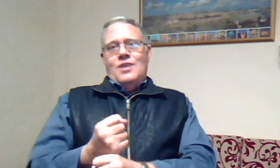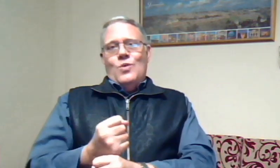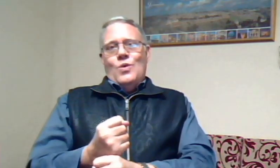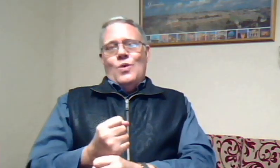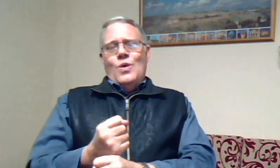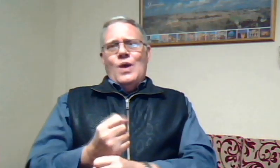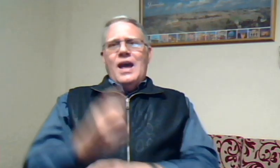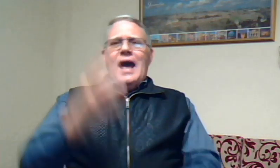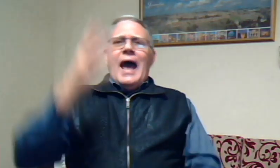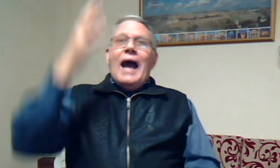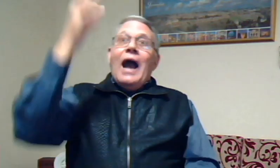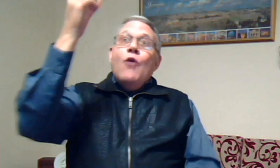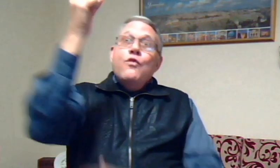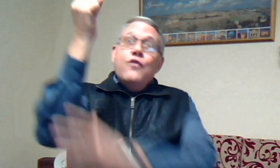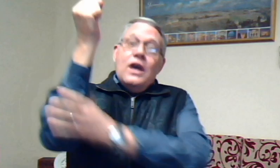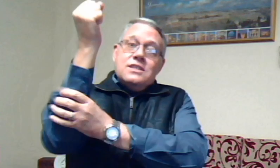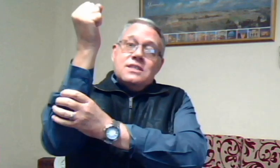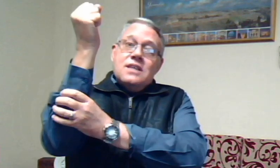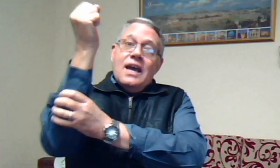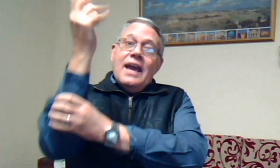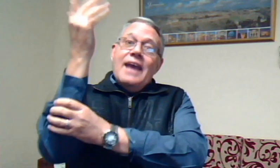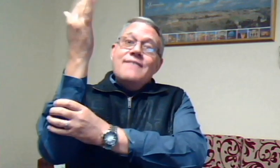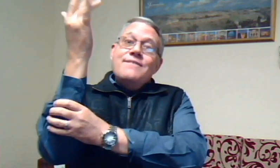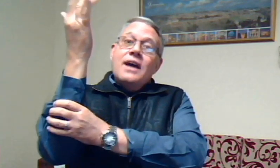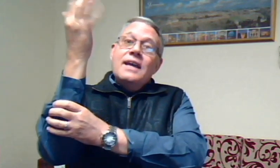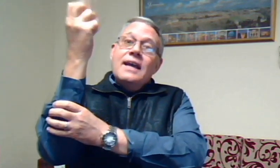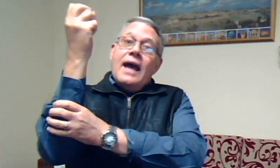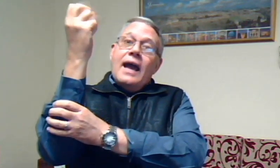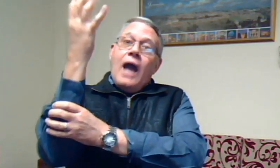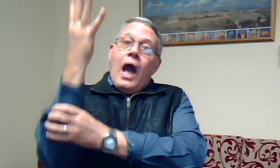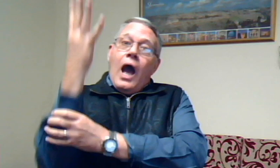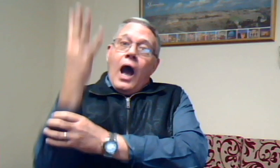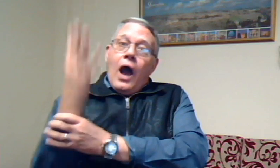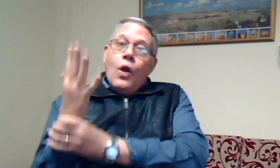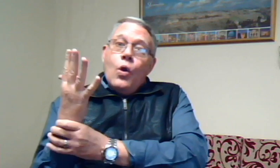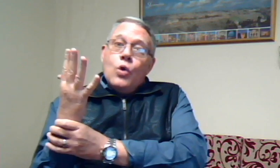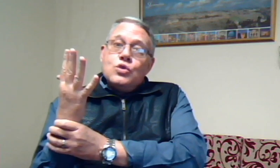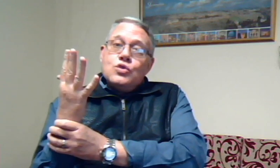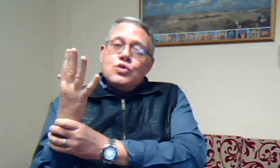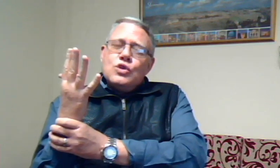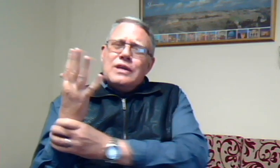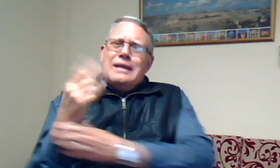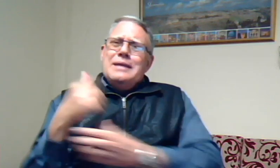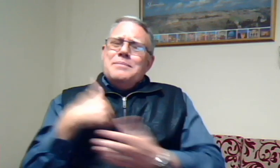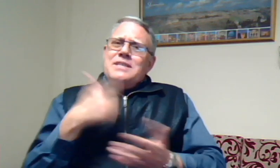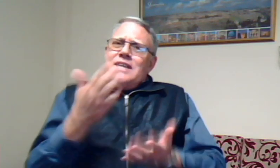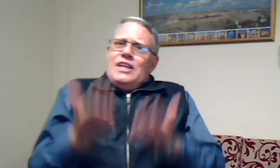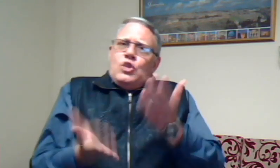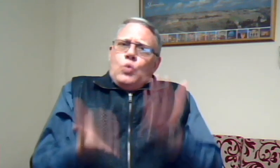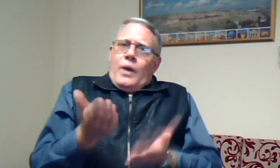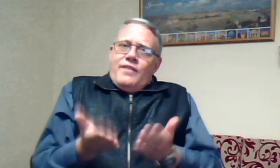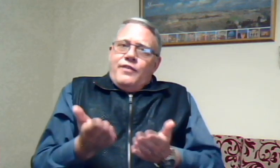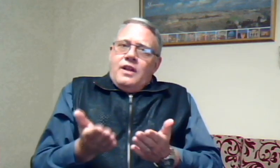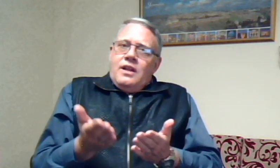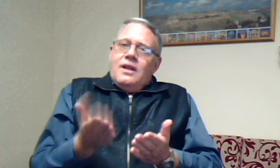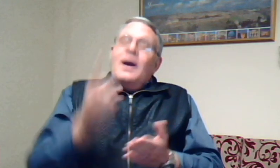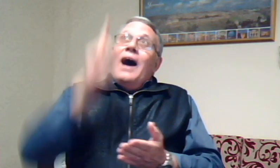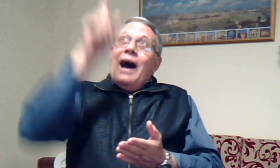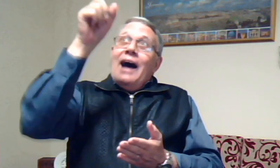ek hou vast en wanneer ek los miskien twyfel hy